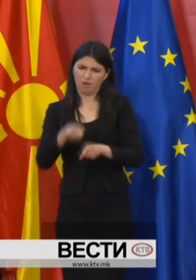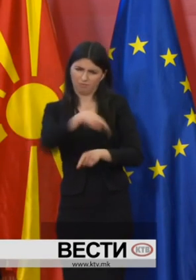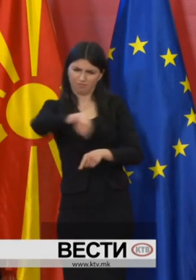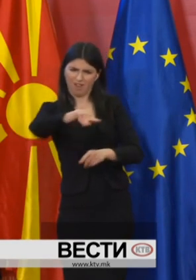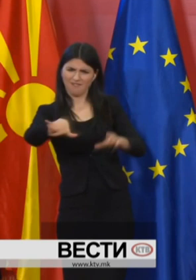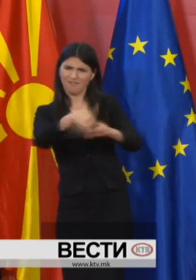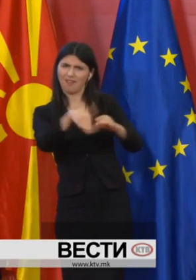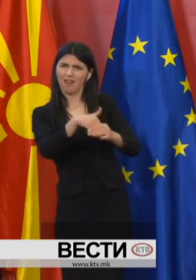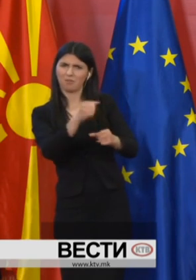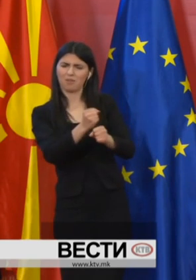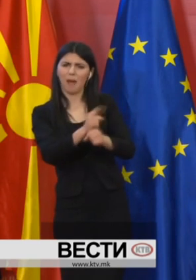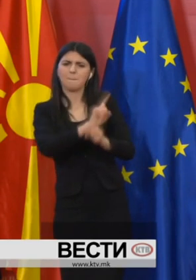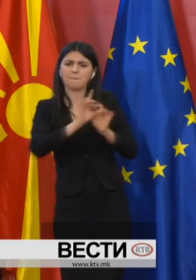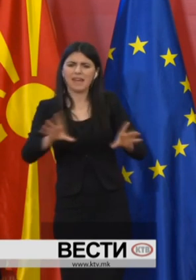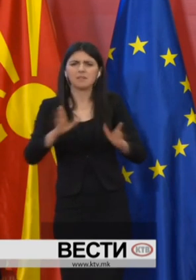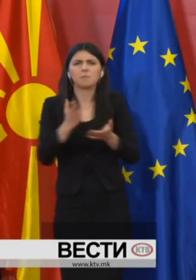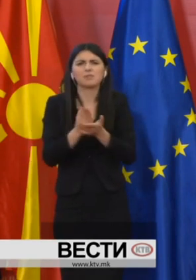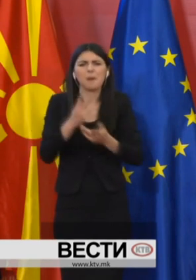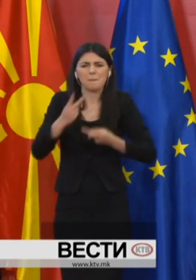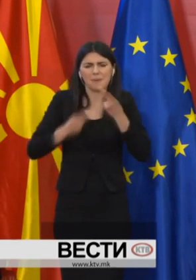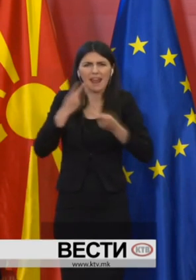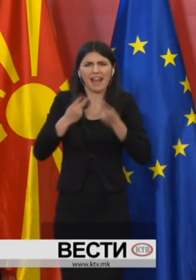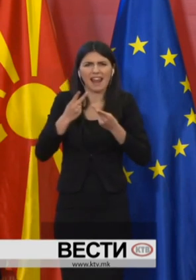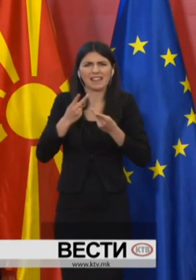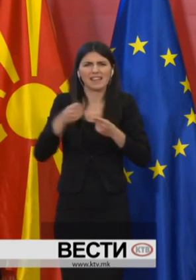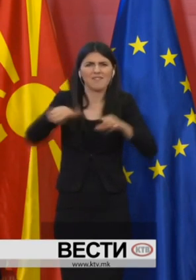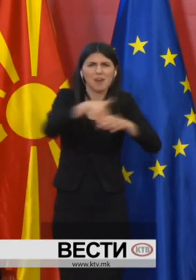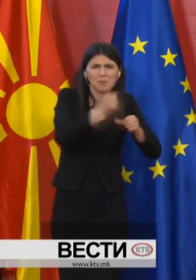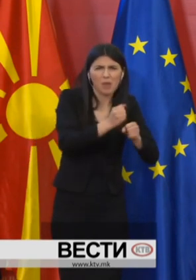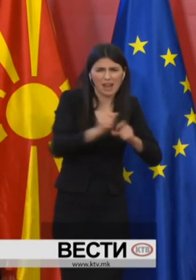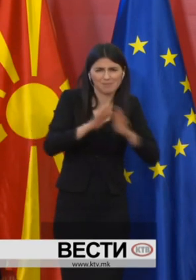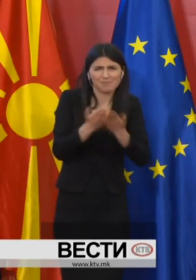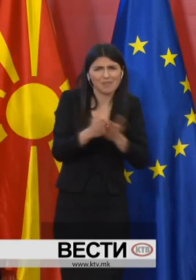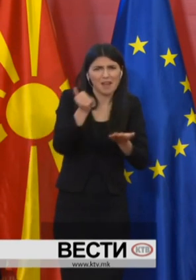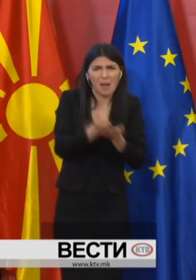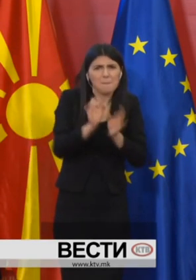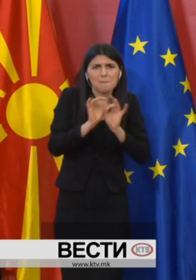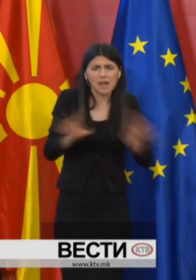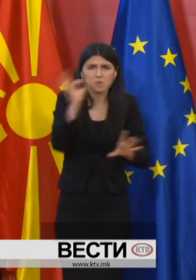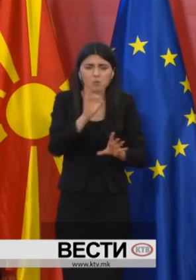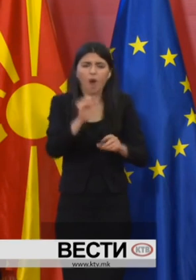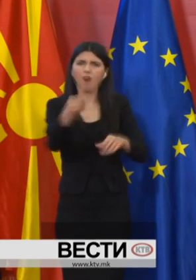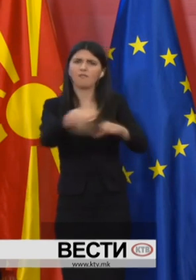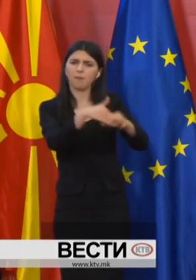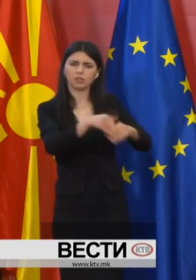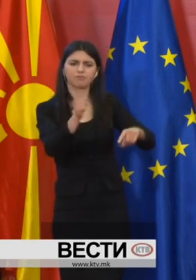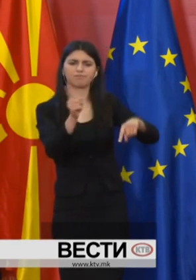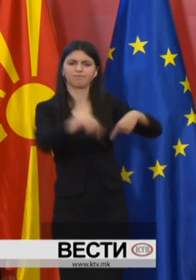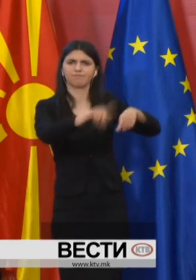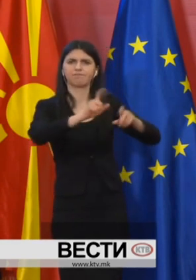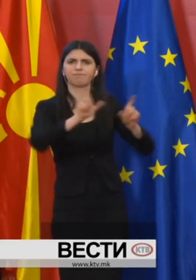бездрастен преглед за санитарна книжка и во тие случаи вработените се веднаш одстранети од објектите.